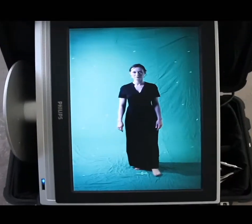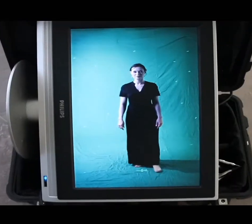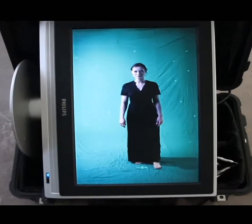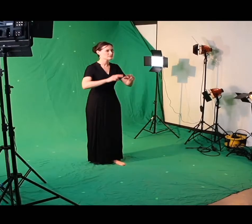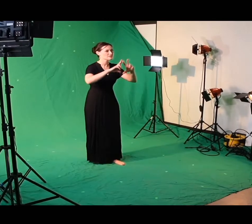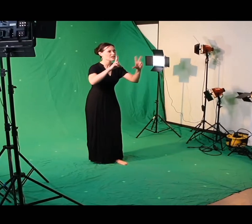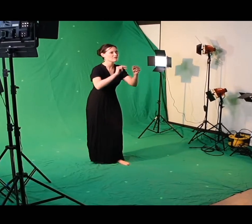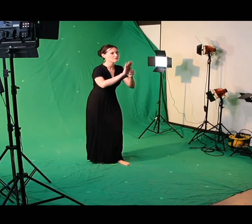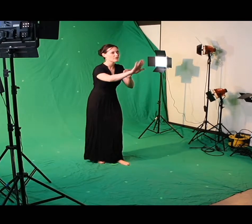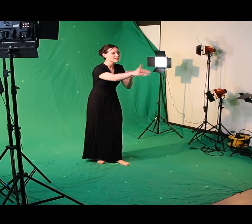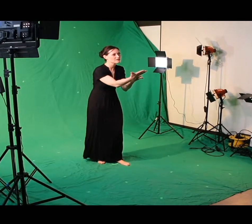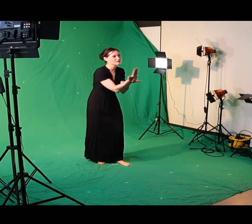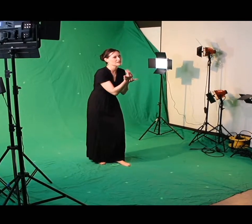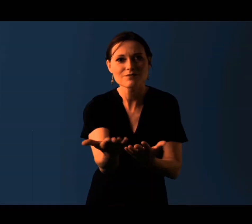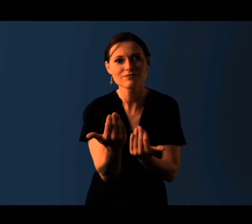Raconte-moi tes histoires